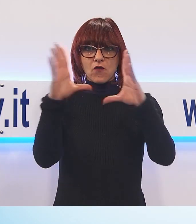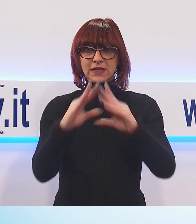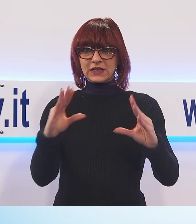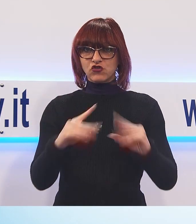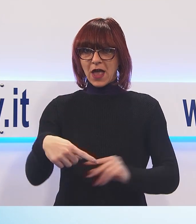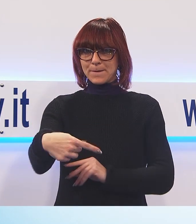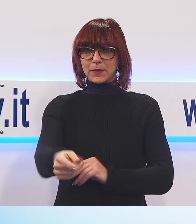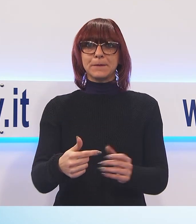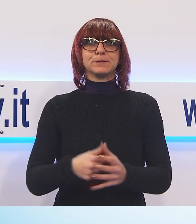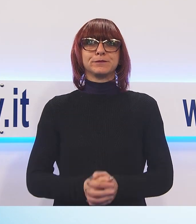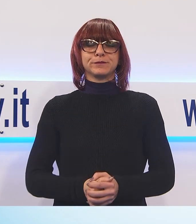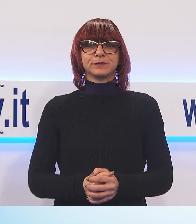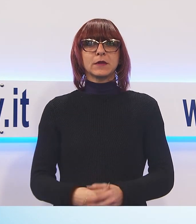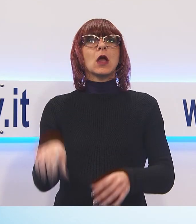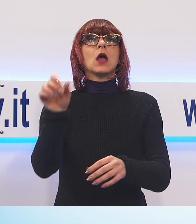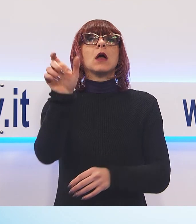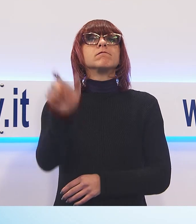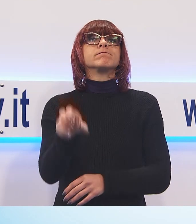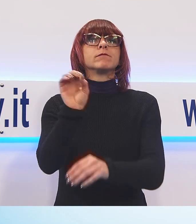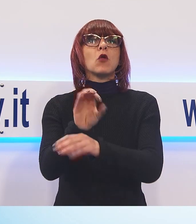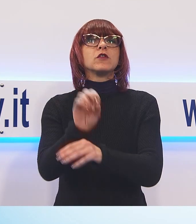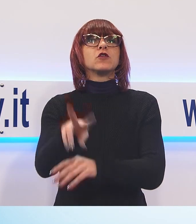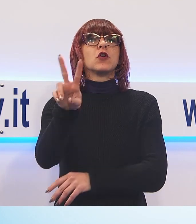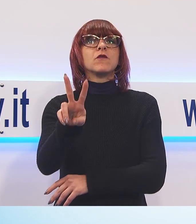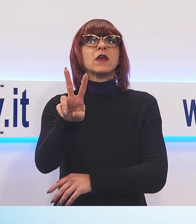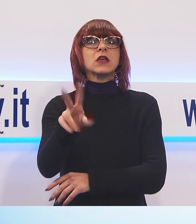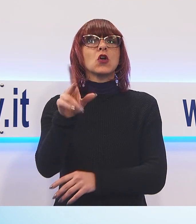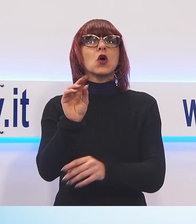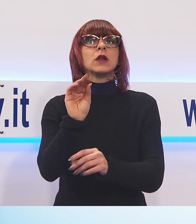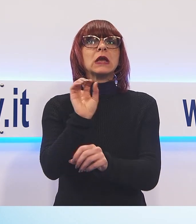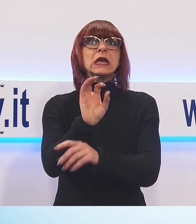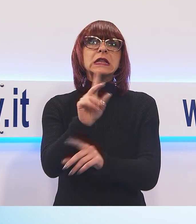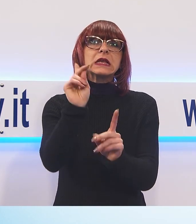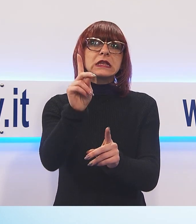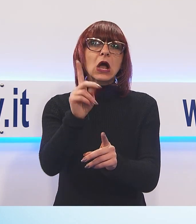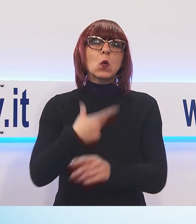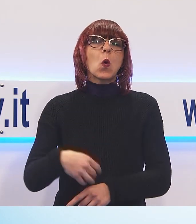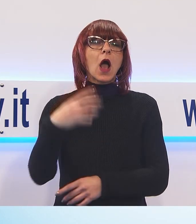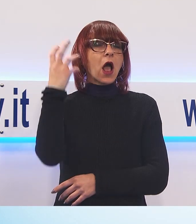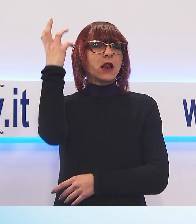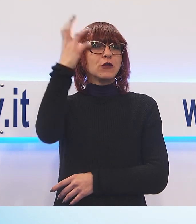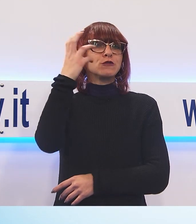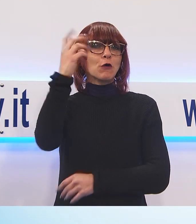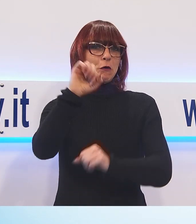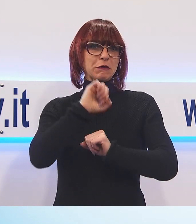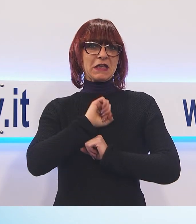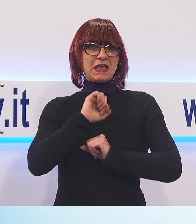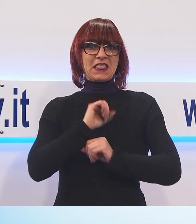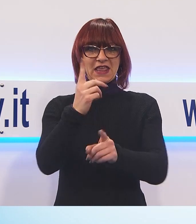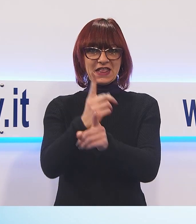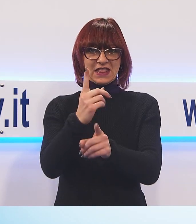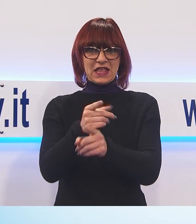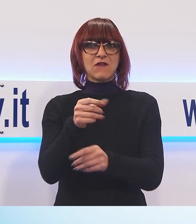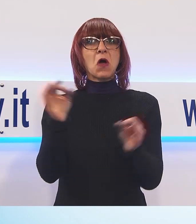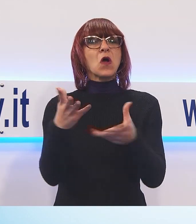Il professor Vecchioni insegna a credere nei sogni, il cantautore milanese, ospite del comune di Capannore ad Artè per una